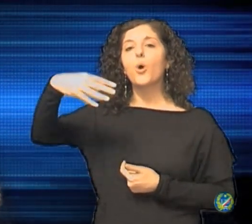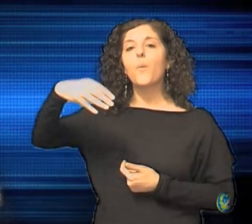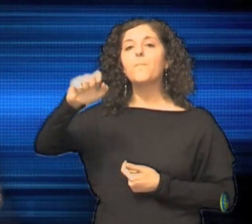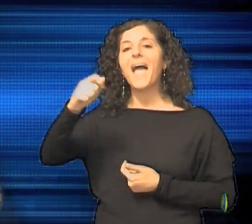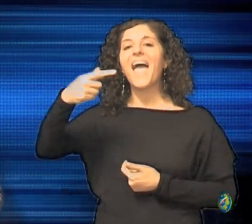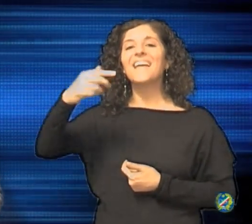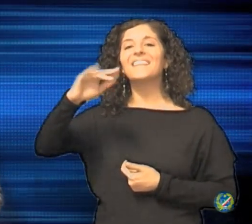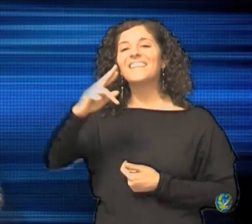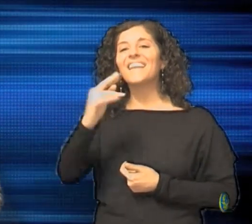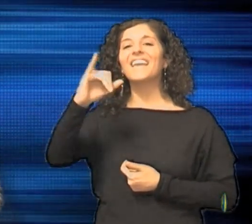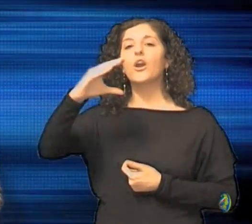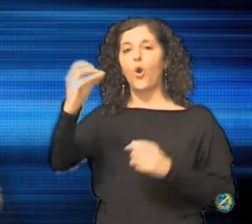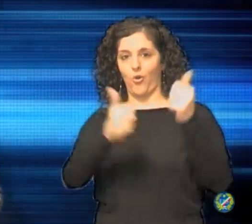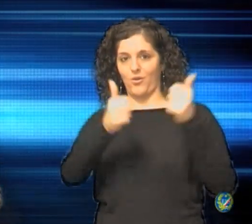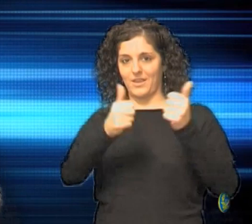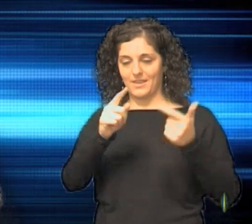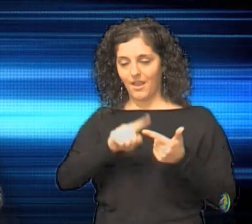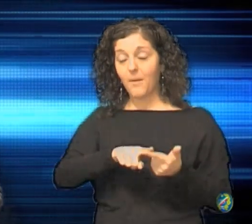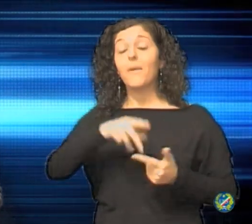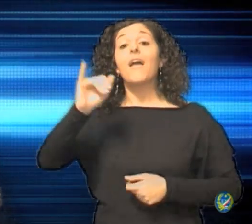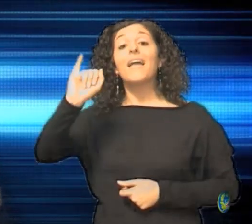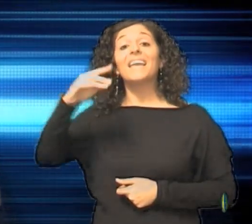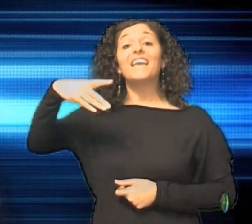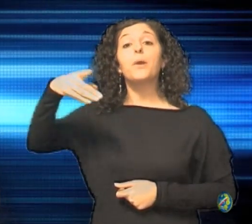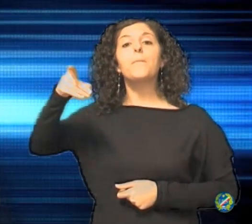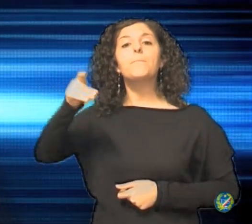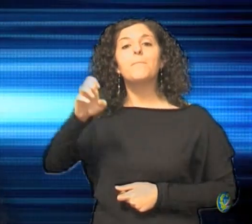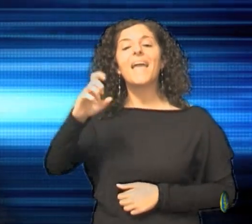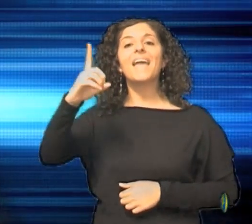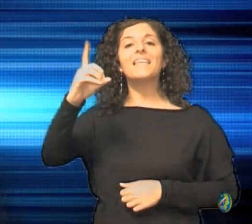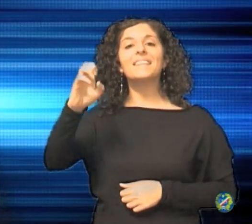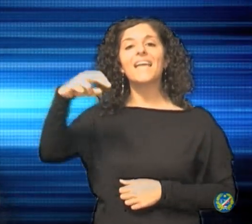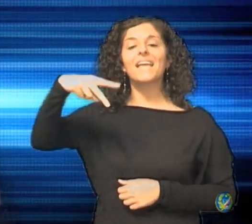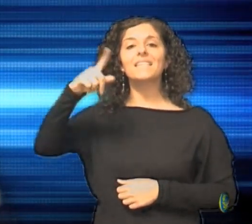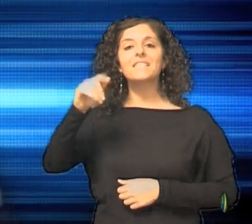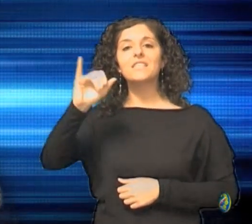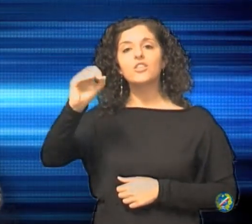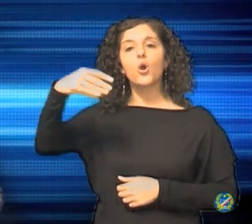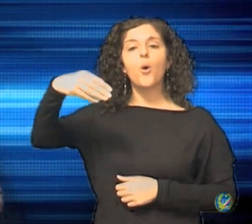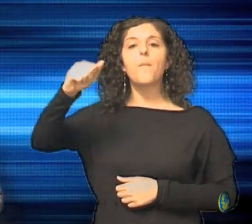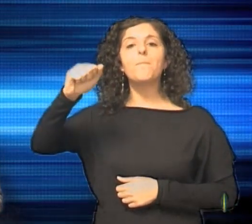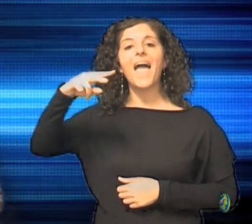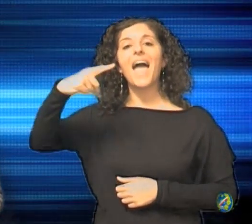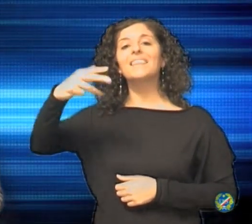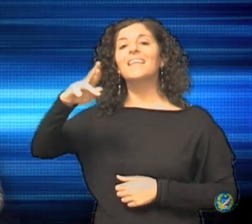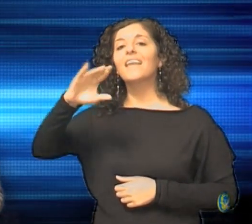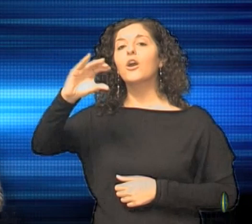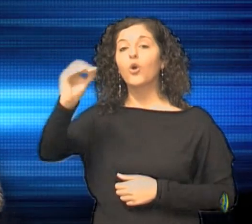impedenziometrico e i potenziali evocati uditivi.